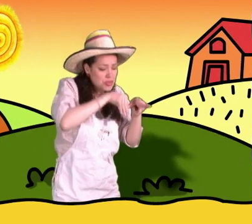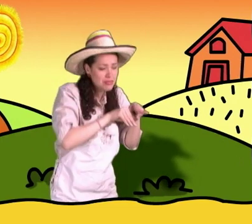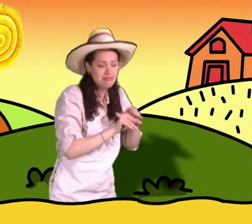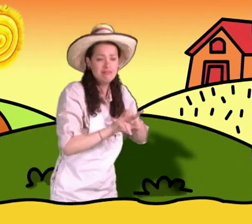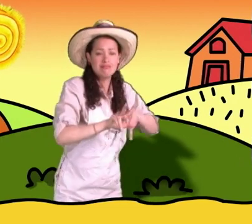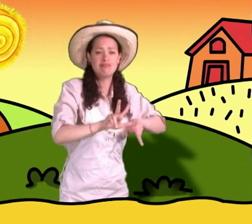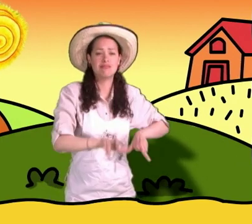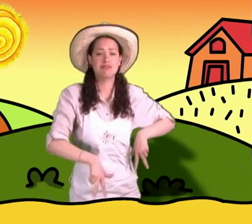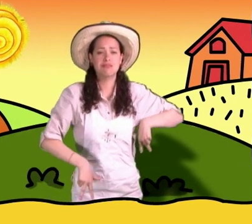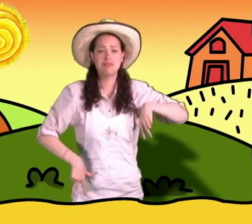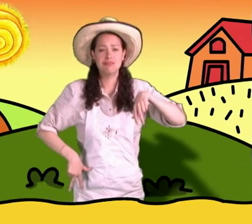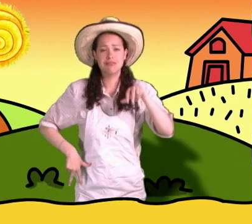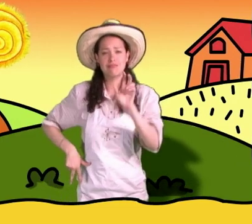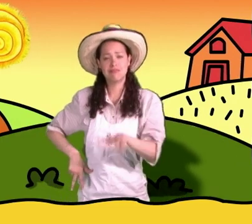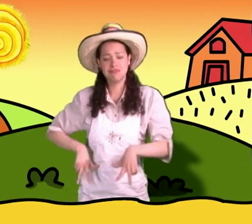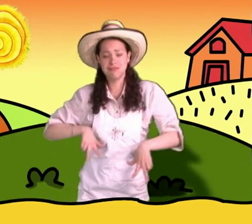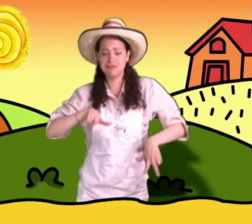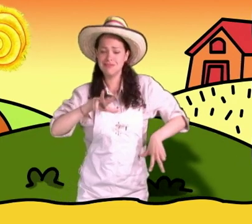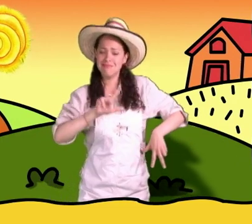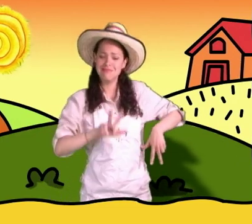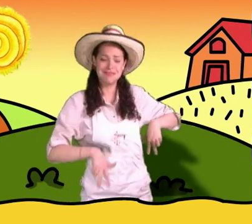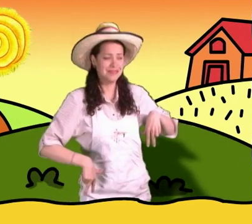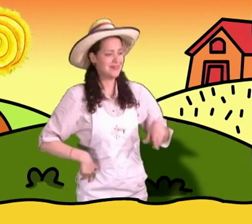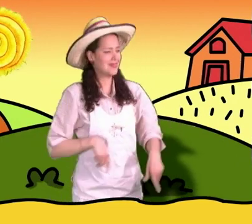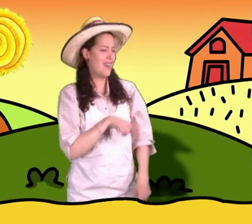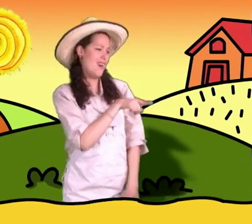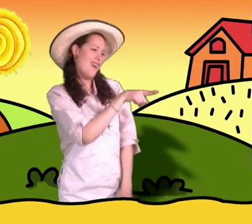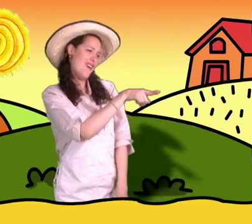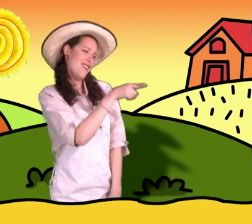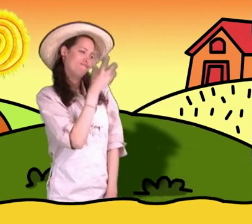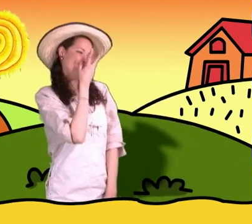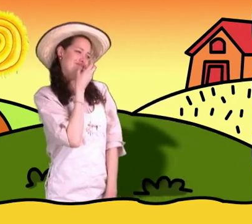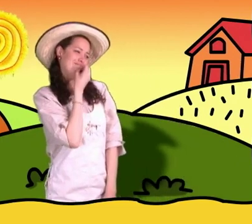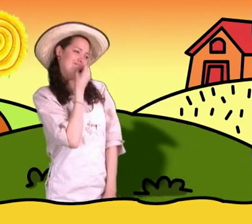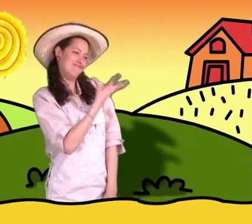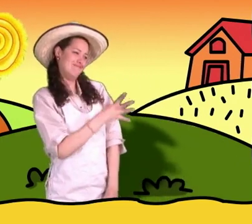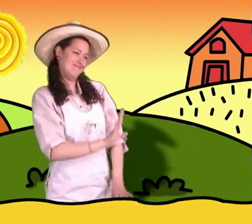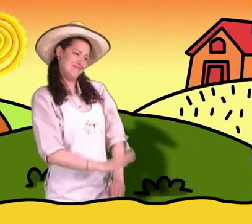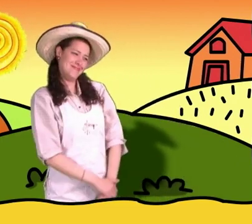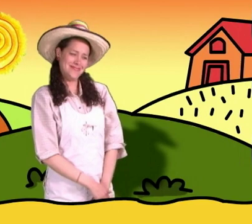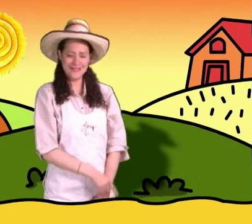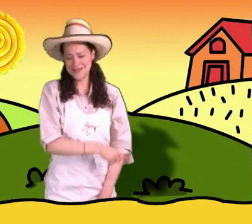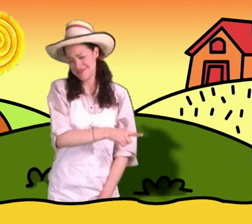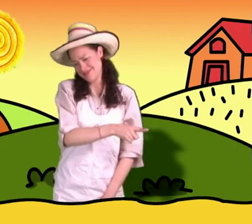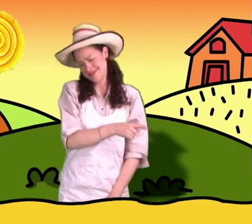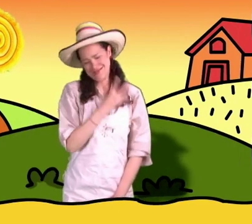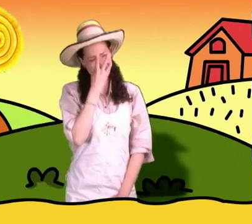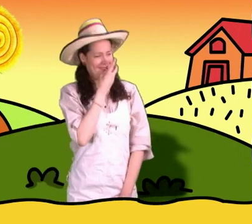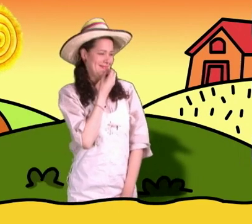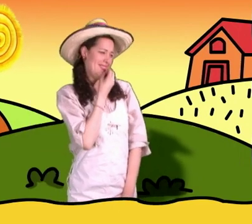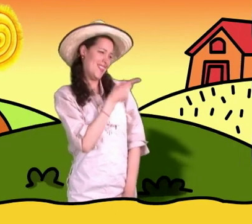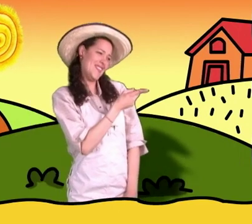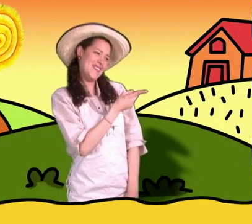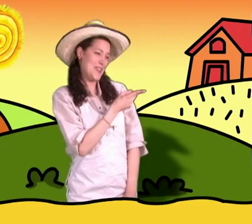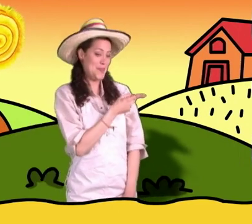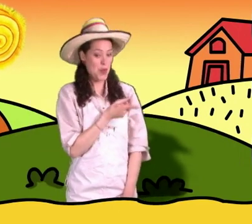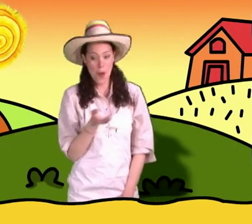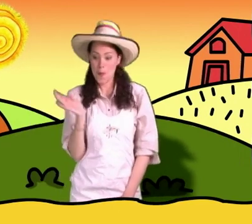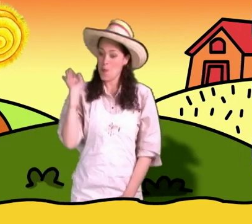Les encanta zambullirse y nadar en el agua. Qué hermosos son los patos, ¿sí ven? Son muy